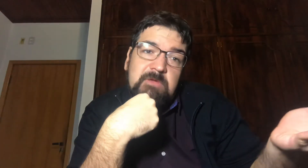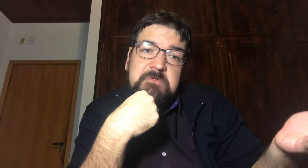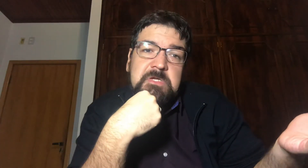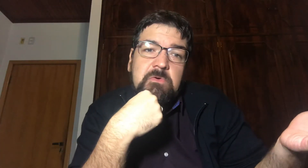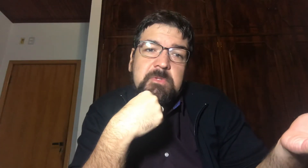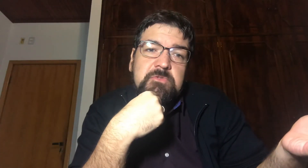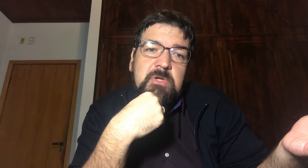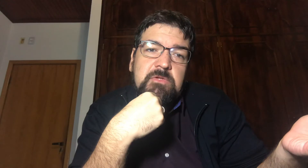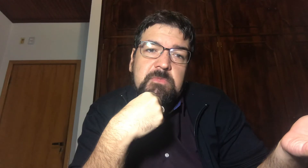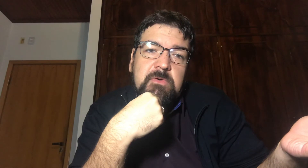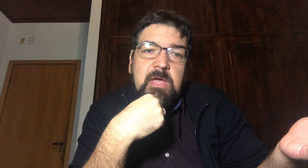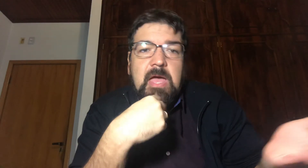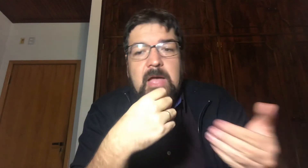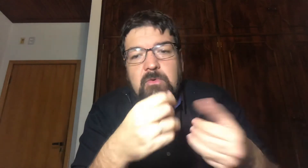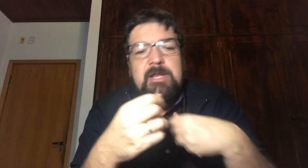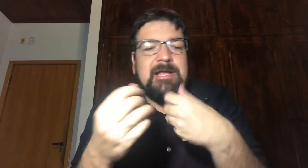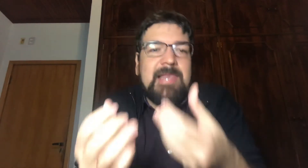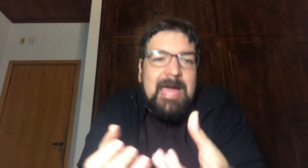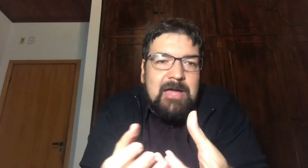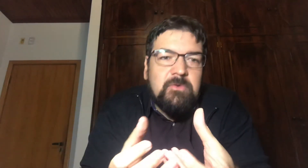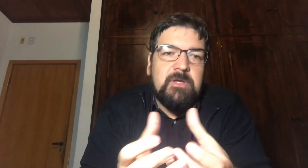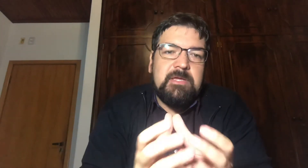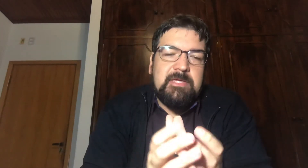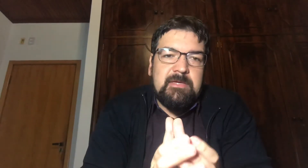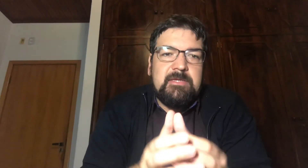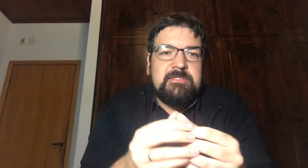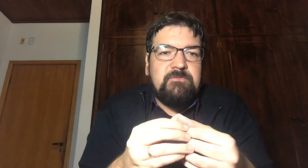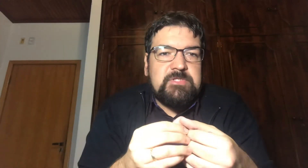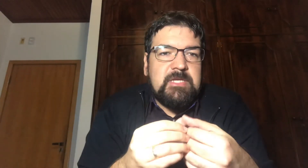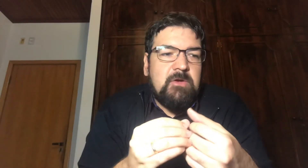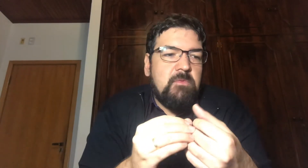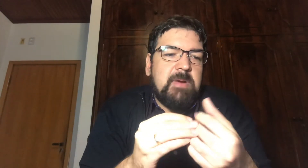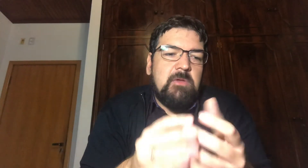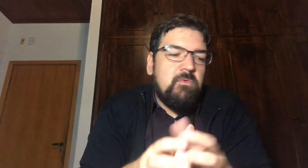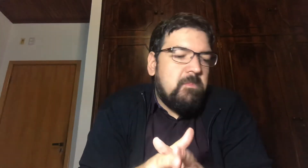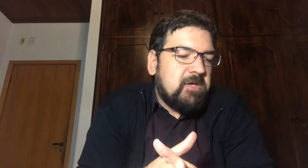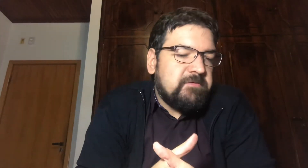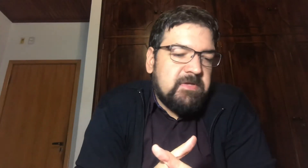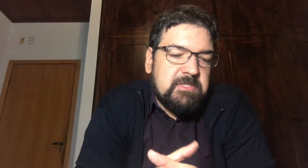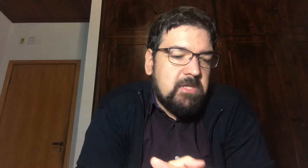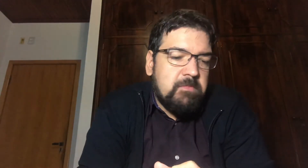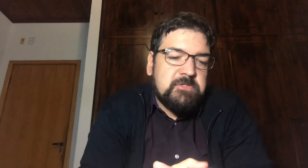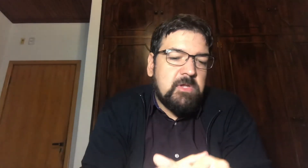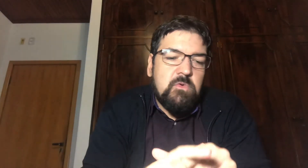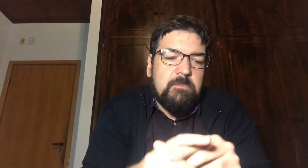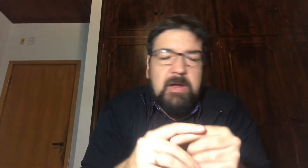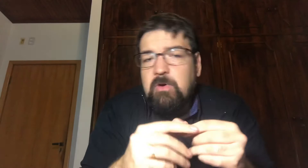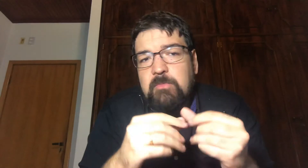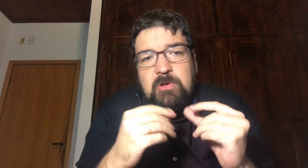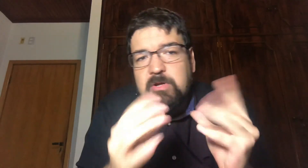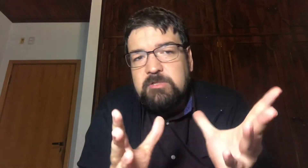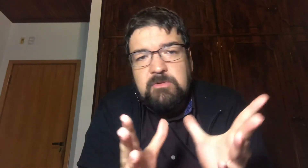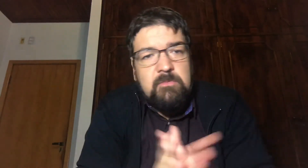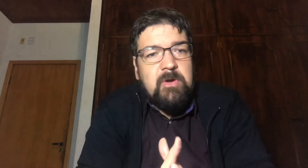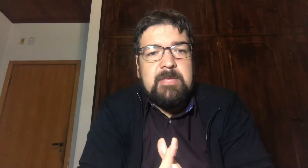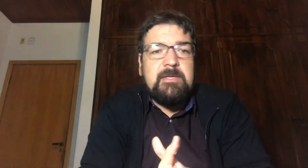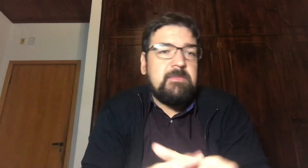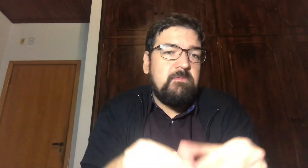Aí você compra nos 4 mil Agora é claro Que se você quer Comprar a longo prazo Você fala assim Não, mas eu quero comprar agora Porque eu acredito na moeda Então